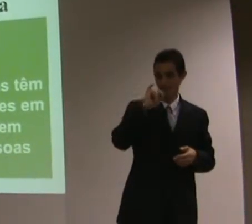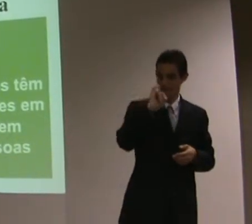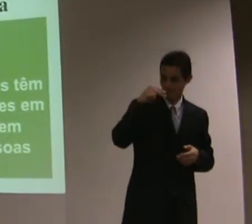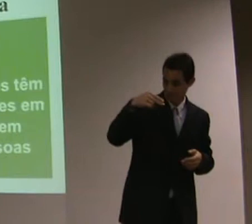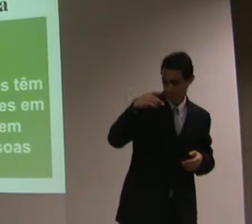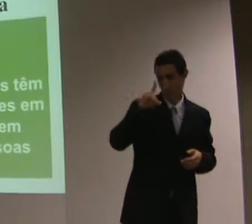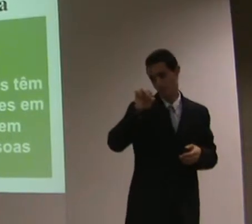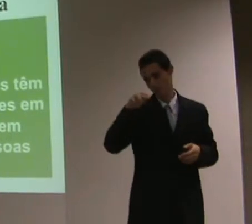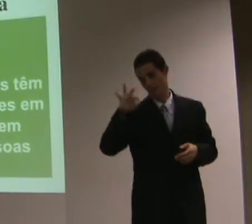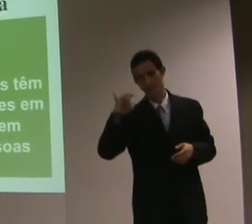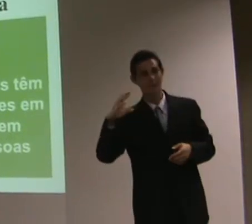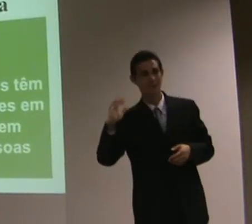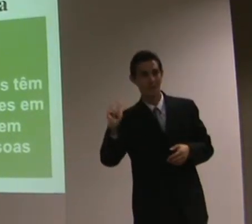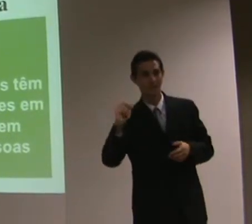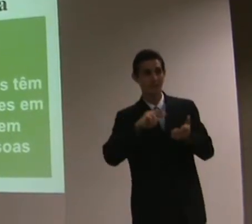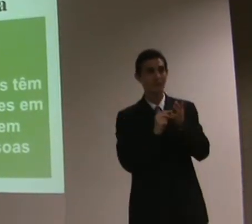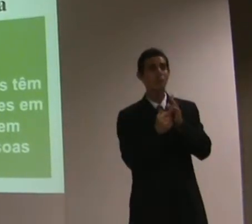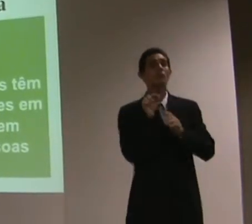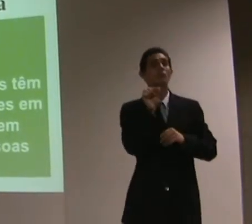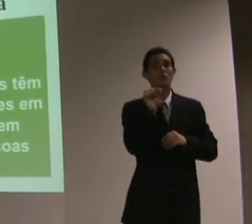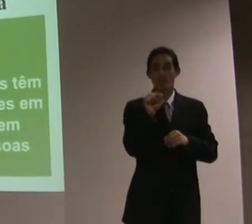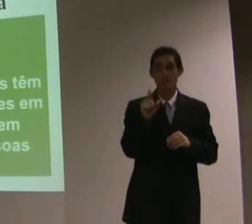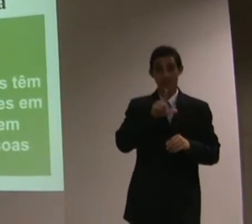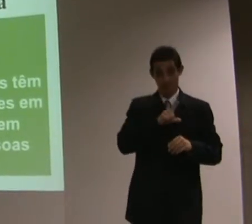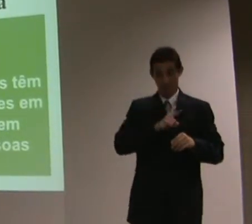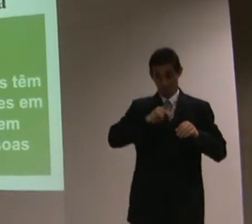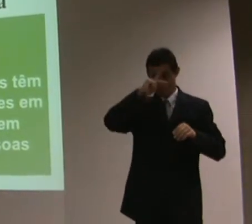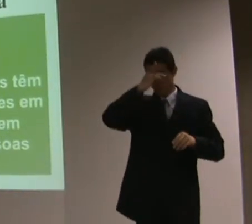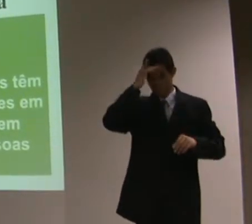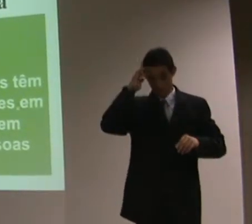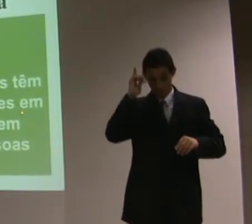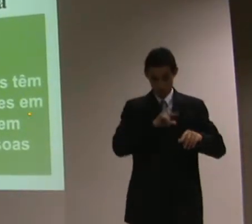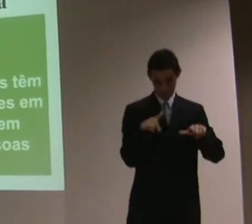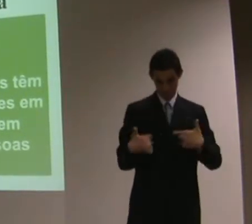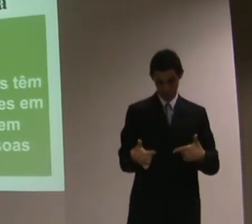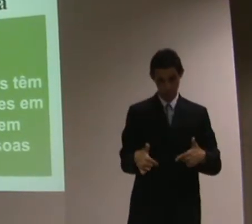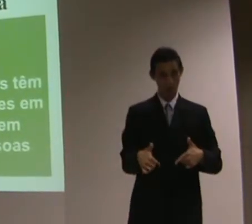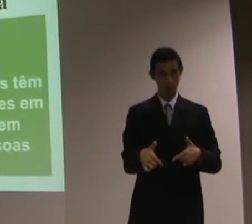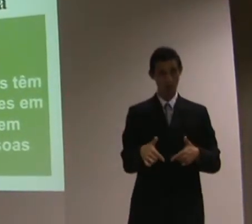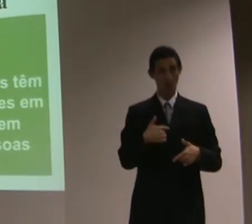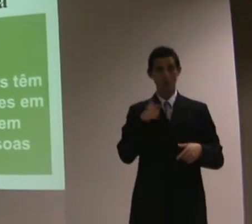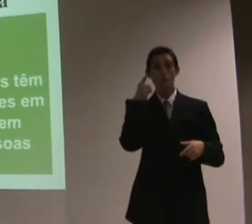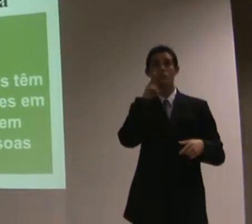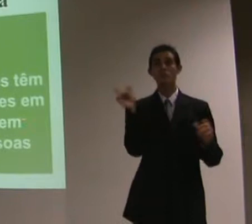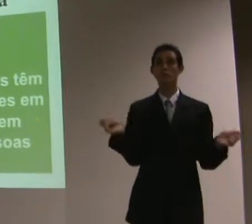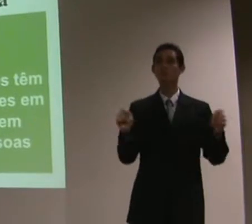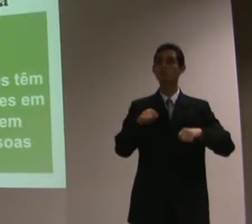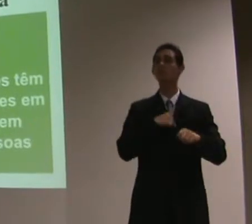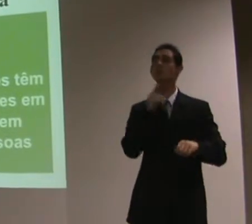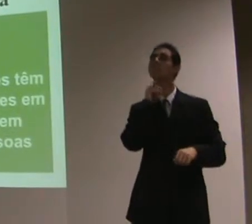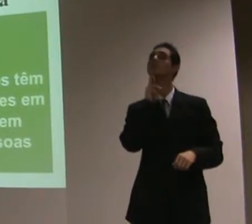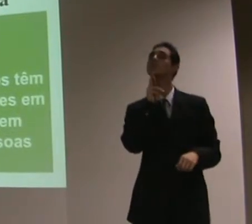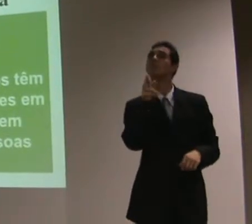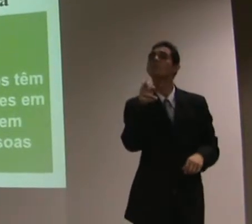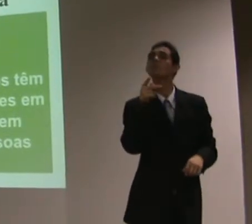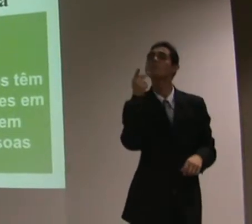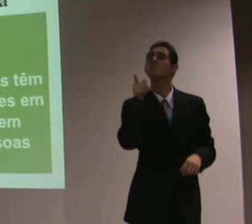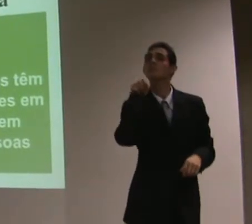independência. Os próprios trabalhadores têm o direito de tomar decisões em assuntos que lhes dizem respeito enquanto pessoas com